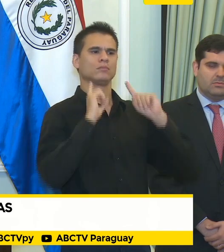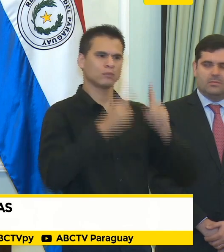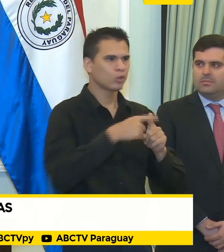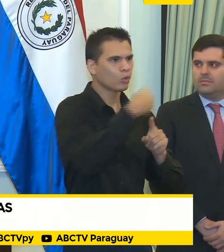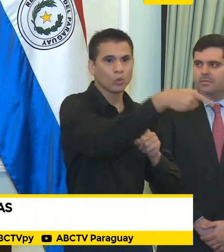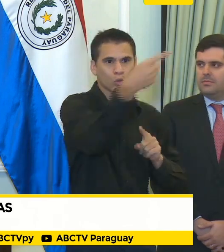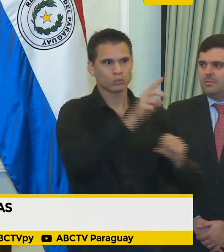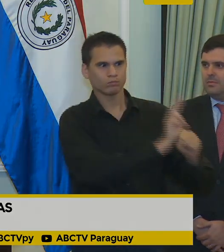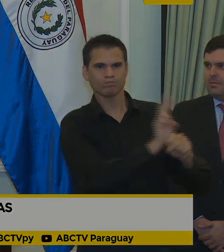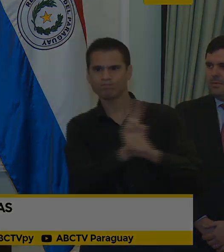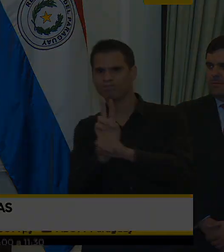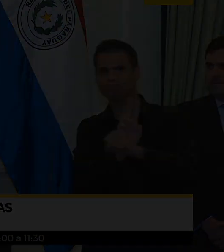los demás.